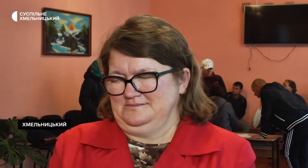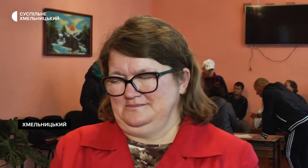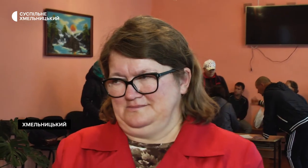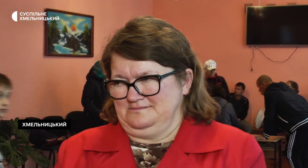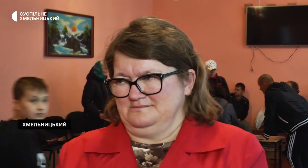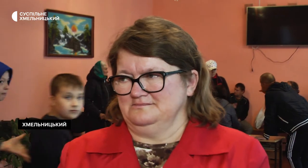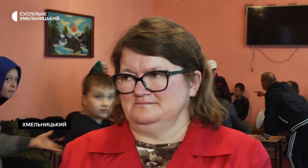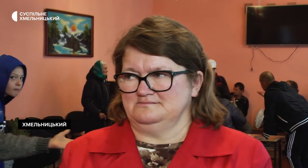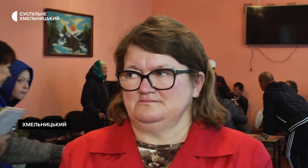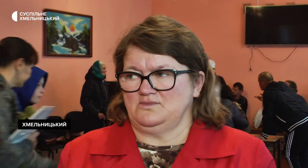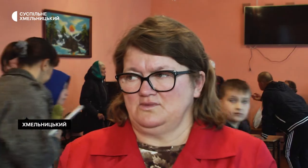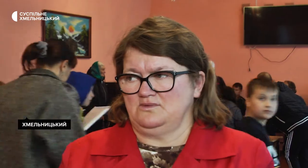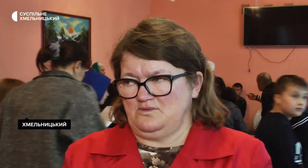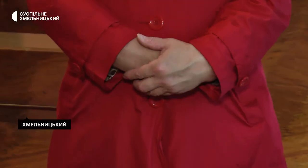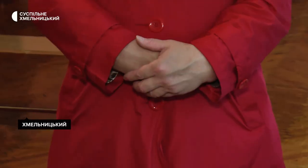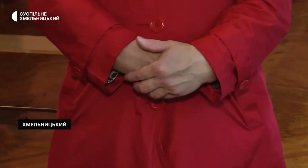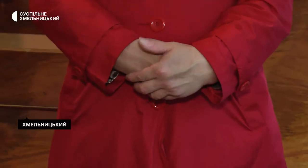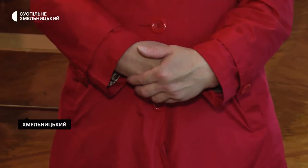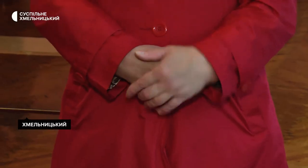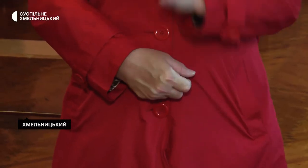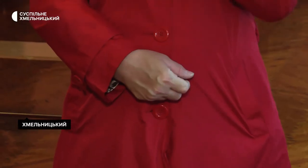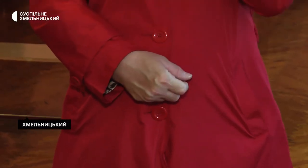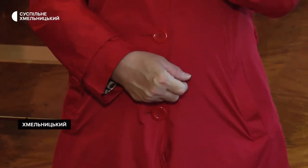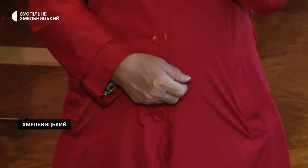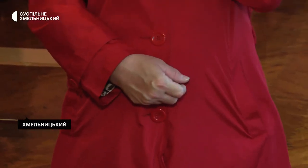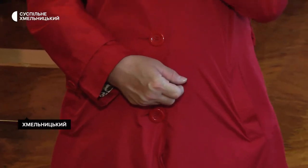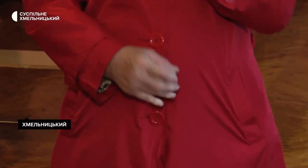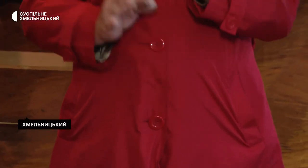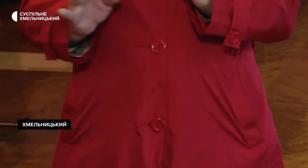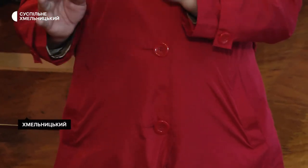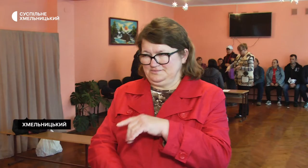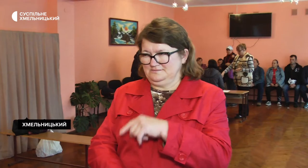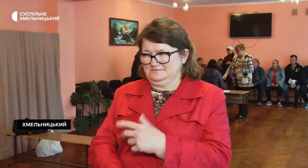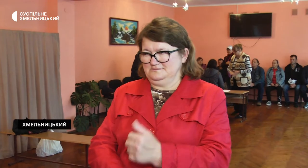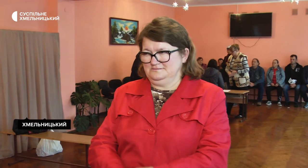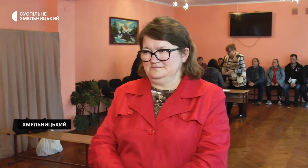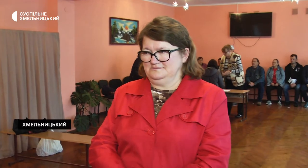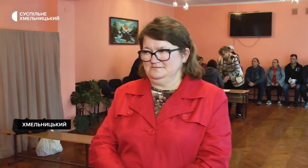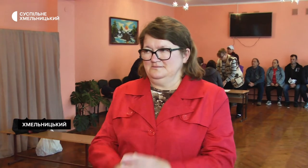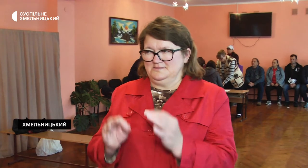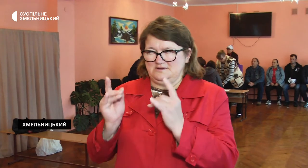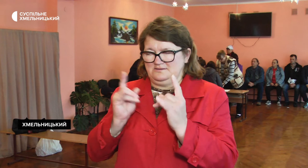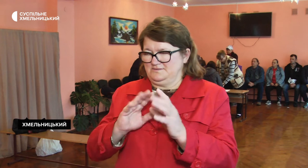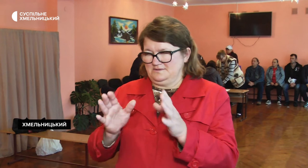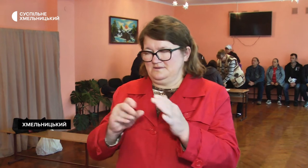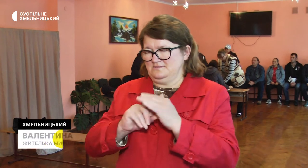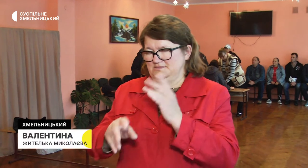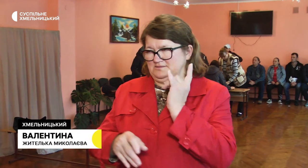березня виїжджали з Миколаєва саме до Хмельницького, бо тоді дізналися, що тут є такий штаб. Вони на